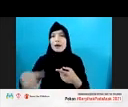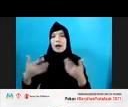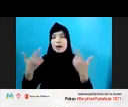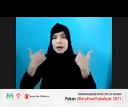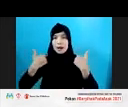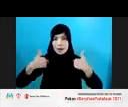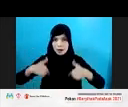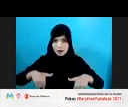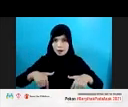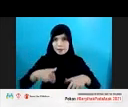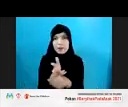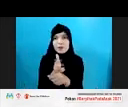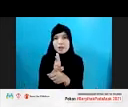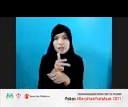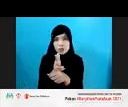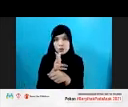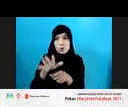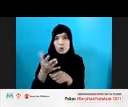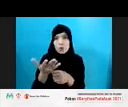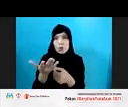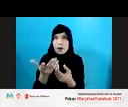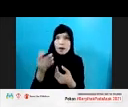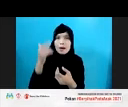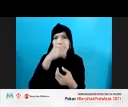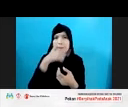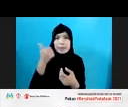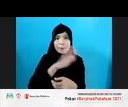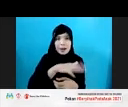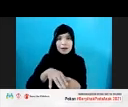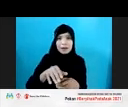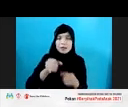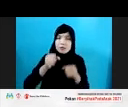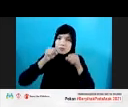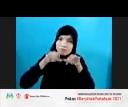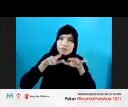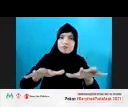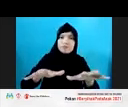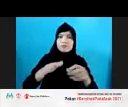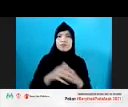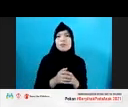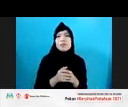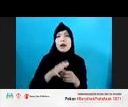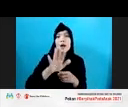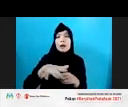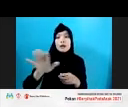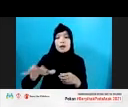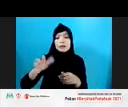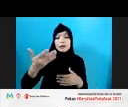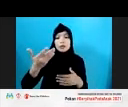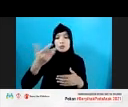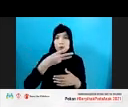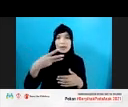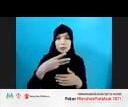dieksploitasi, disebarluaskan. Video-video itu yang disebarkan. Jadi anak dieksploitasi melalui bentuk